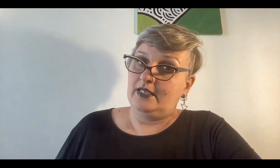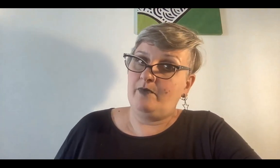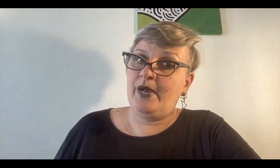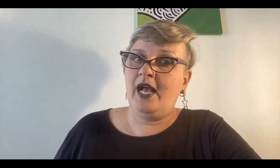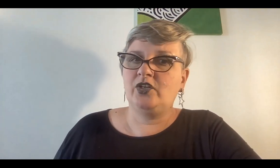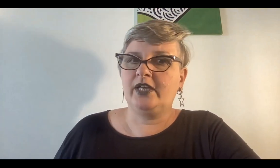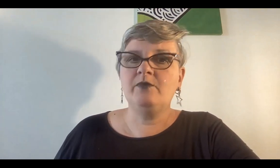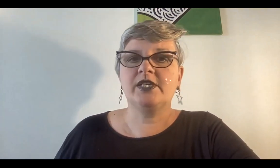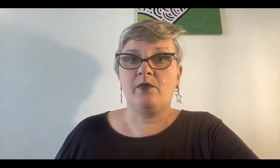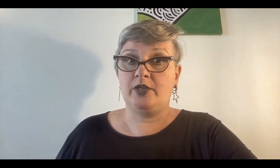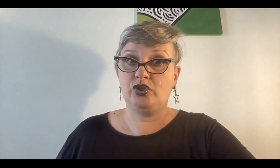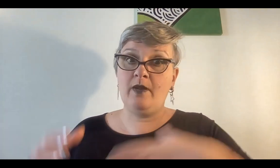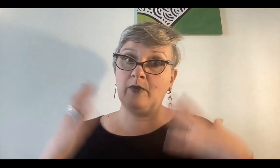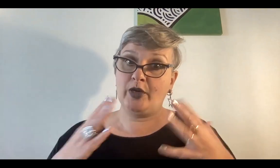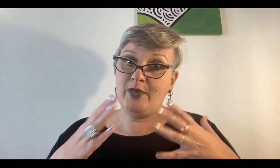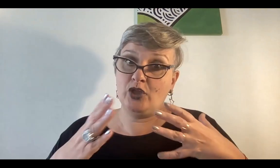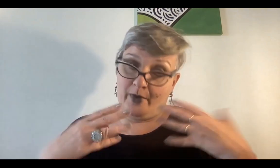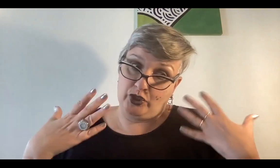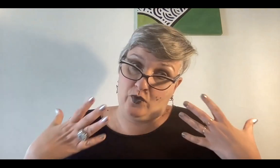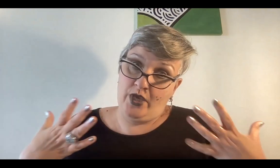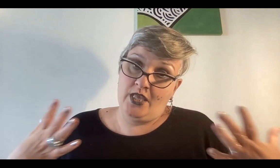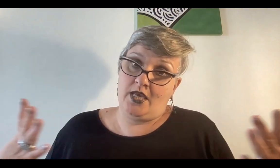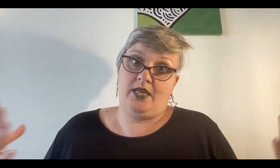¡Epa! No queremos que se mueren, entonces nos vamos a dar miedo para que se cuiden.